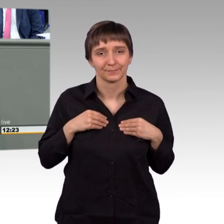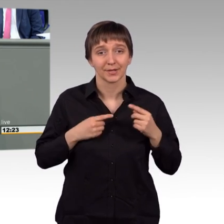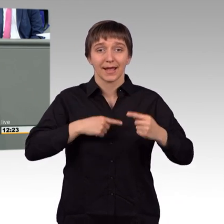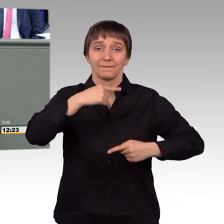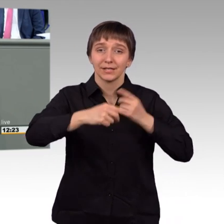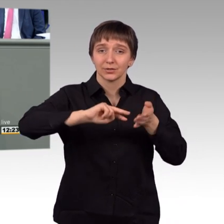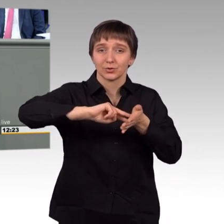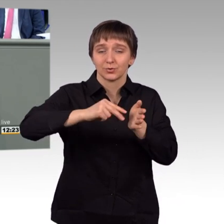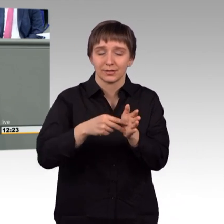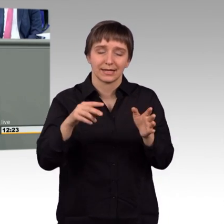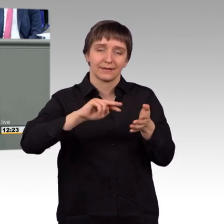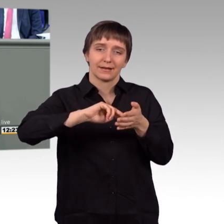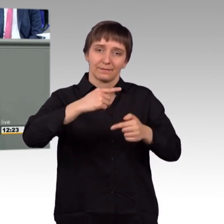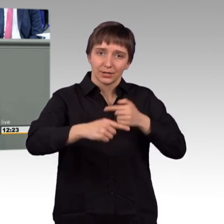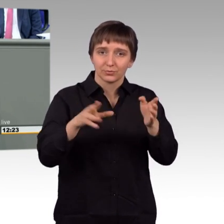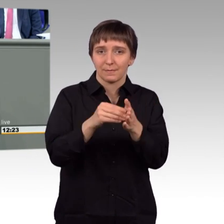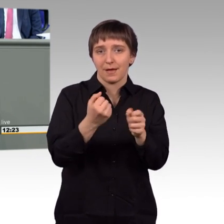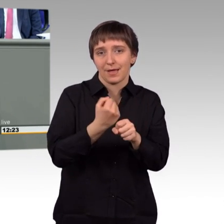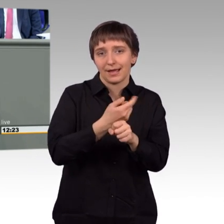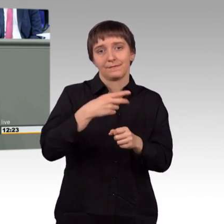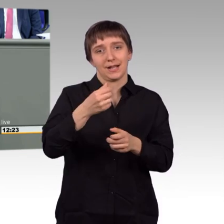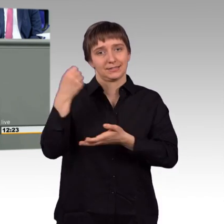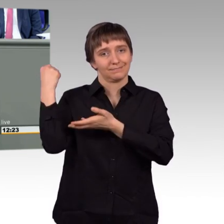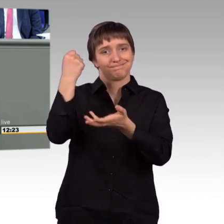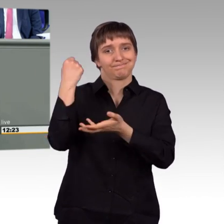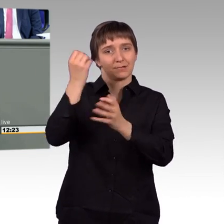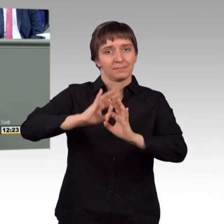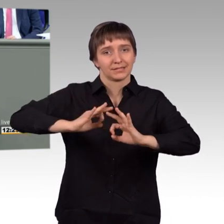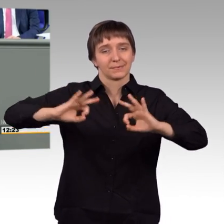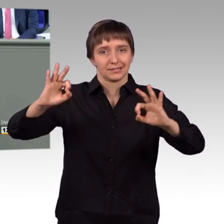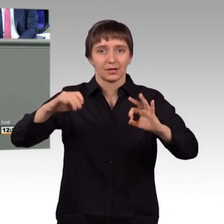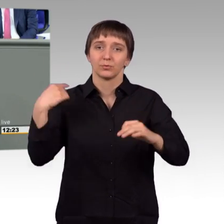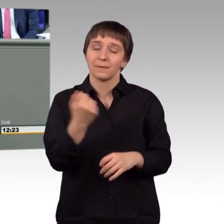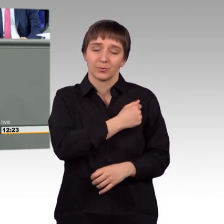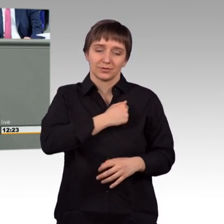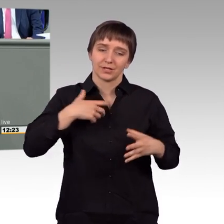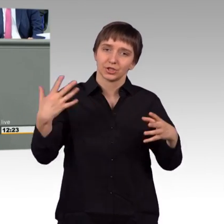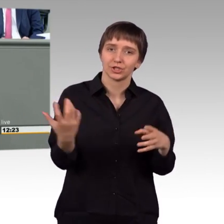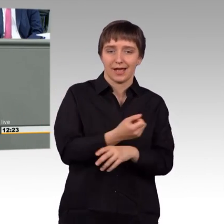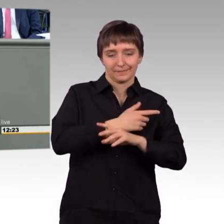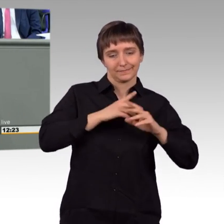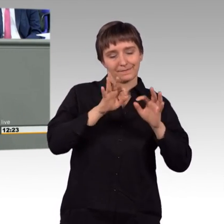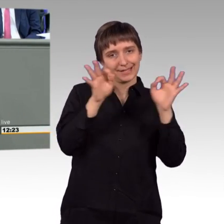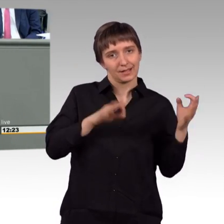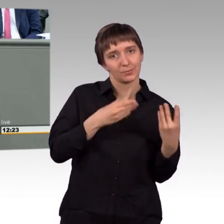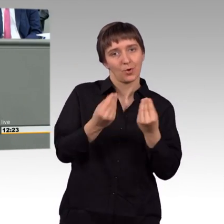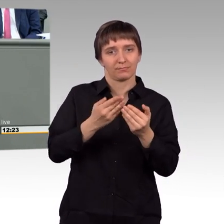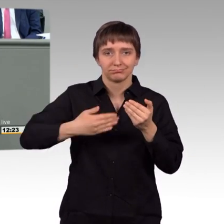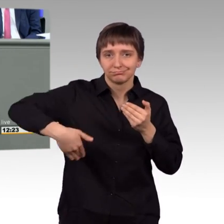auszustatten und unsere Bundeswehr befähigen, dauerhaft in dieser Region tätig zu sein. Das erreichen wir mit PESCO-Projekten, indem wir zum